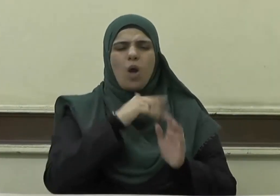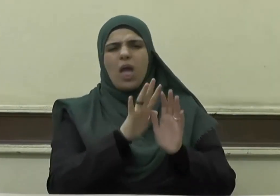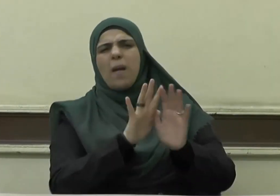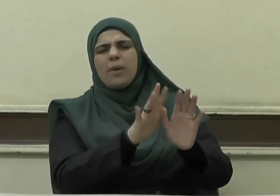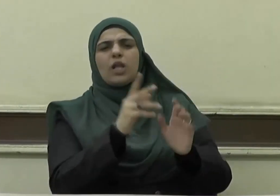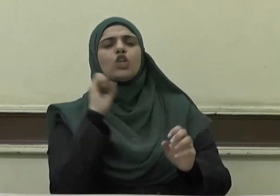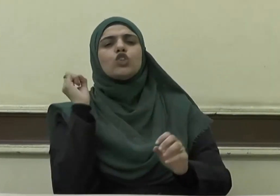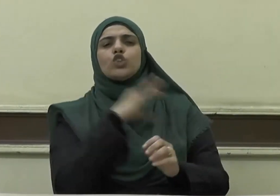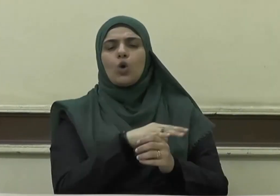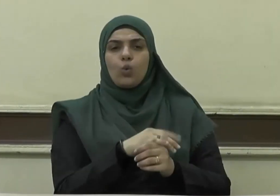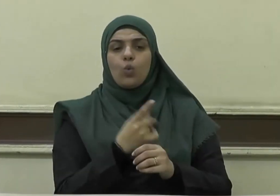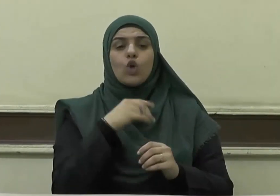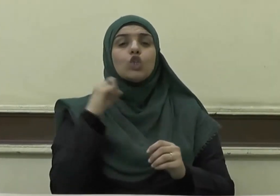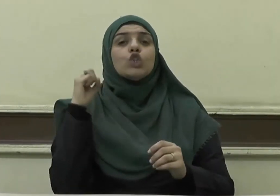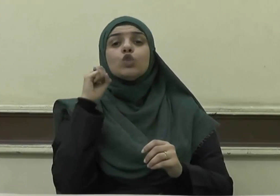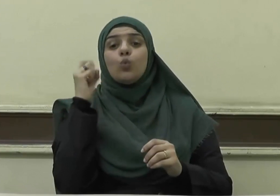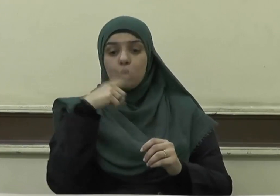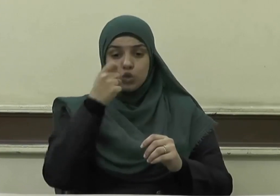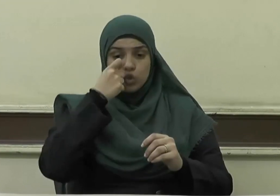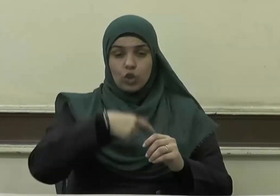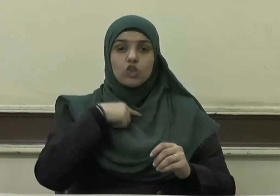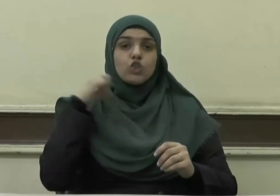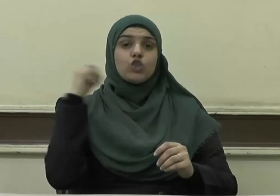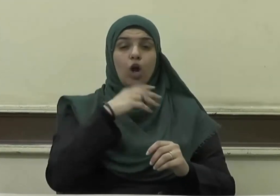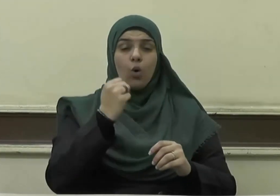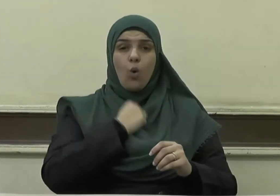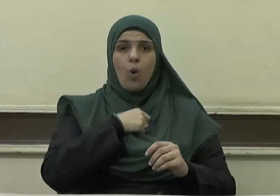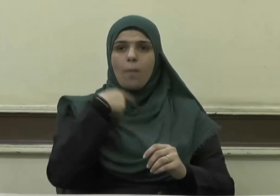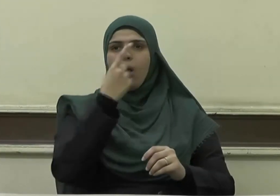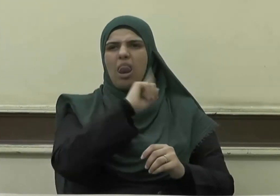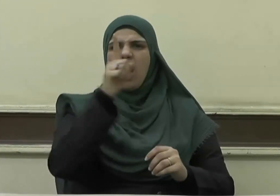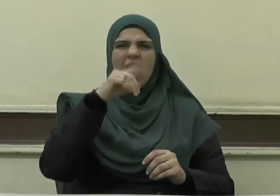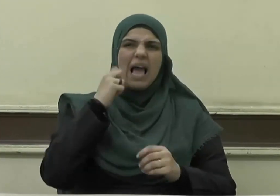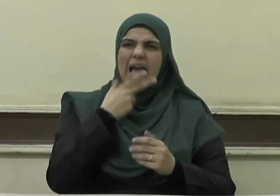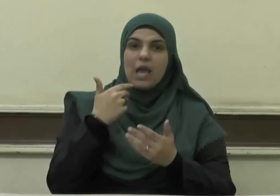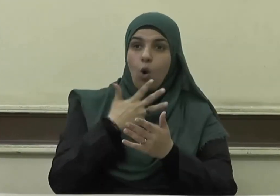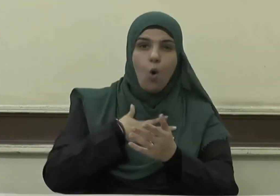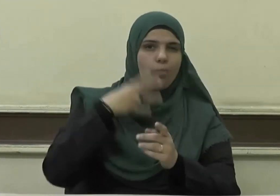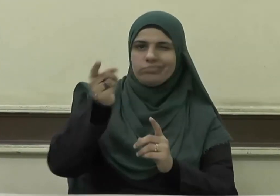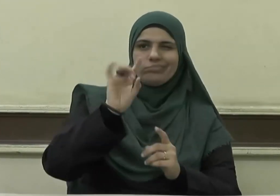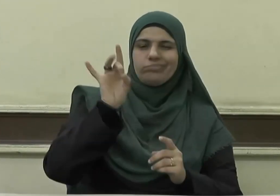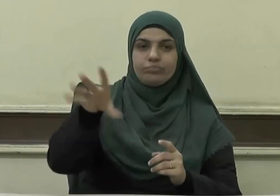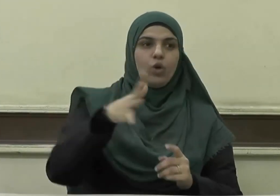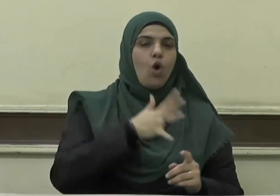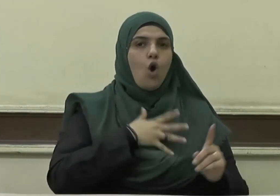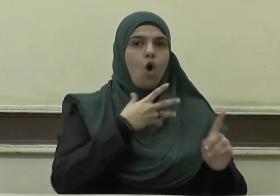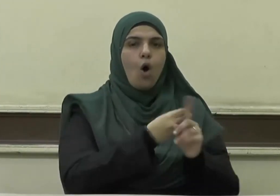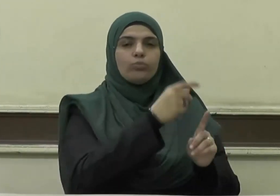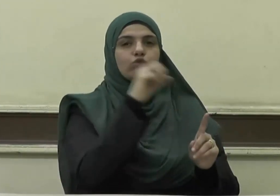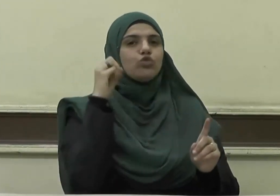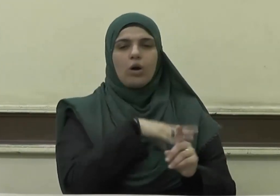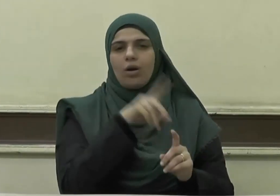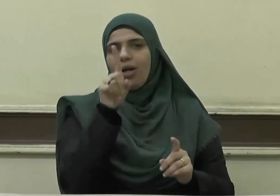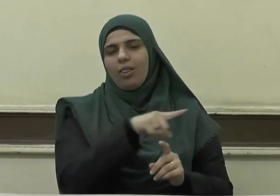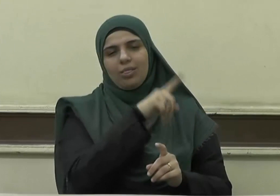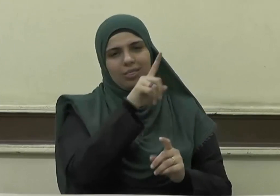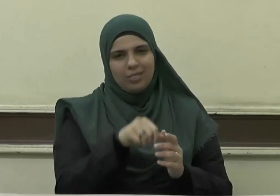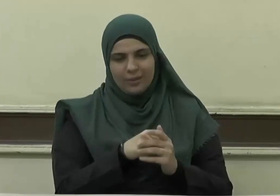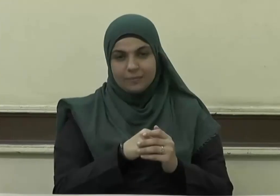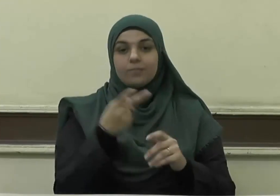وشركم من لا يرجى خيره ولا يؤمن شره ومن ذلك أيضا